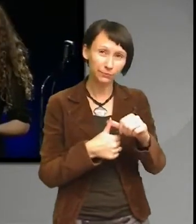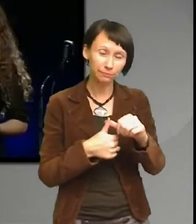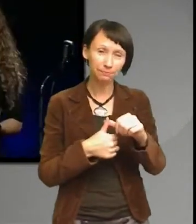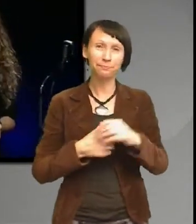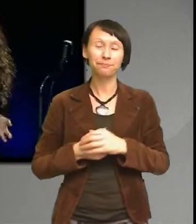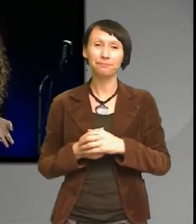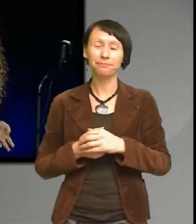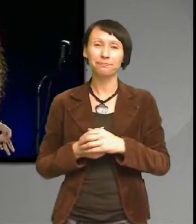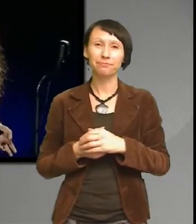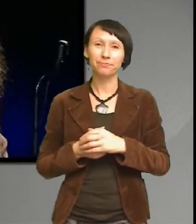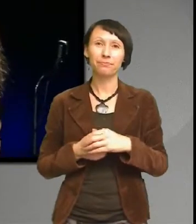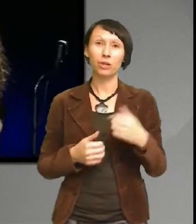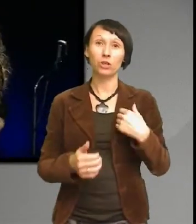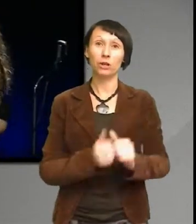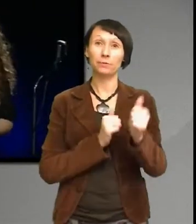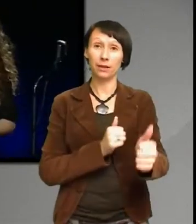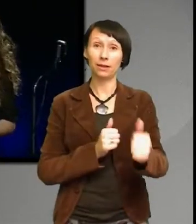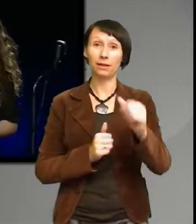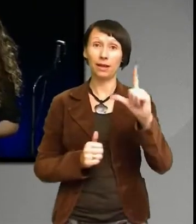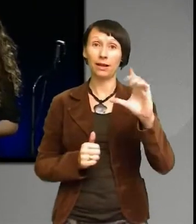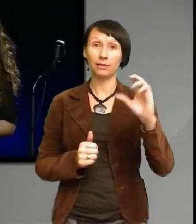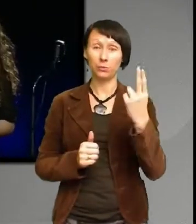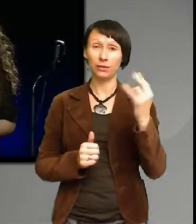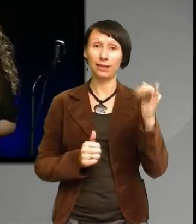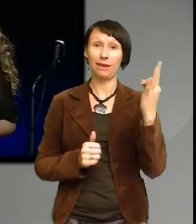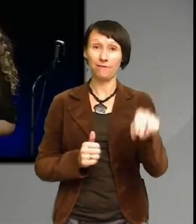jag representerade LSU i FNs kommission för hållbar utveckling